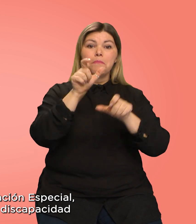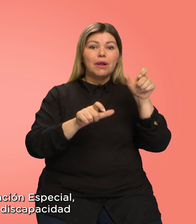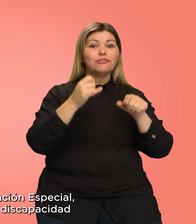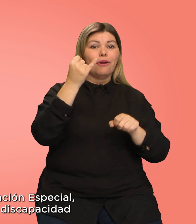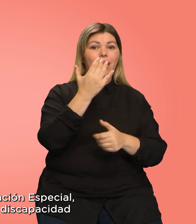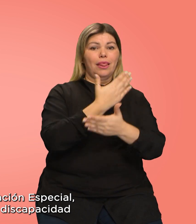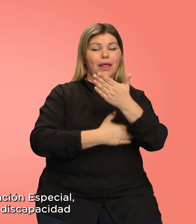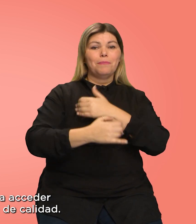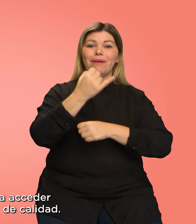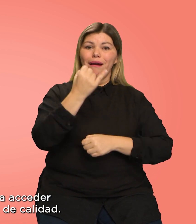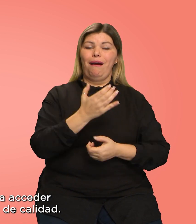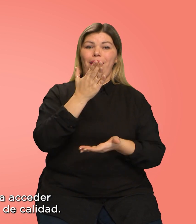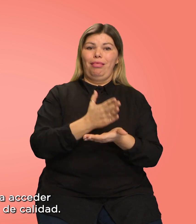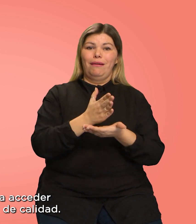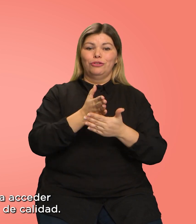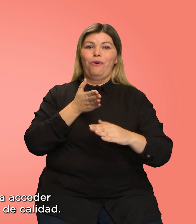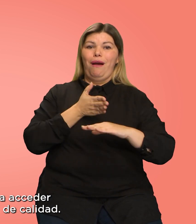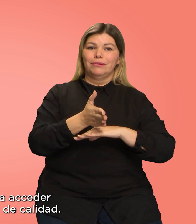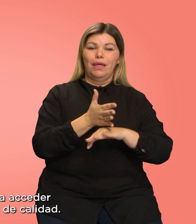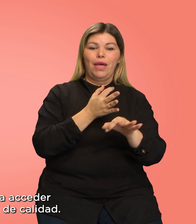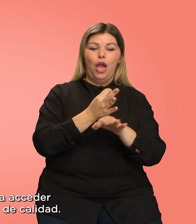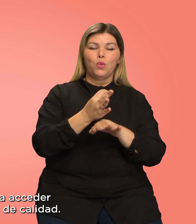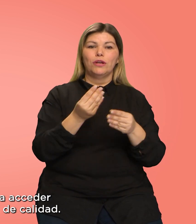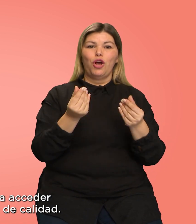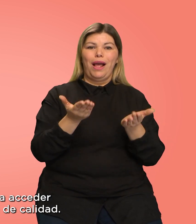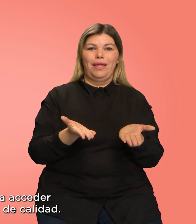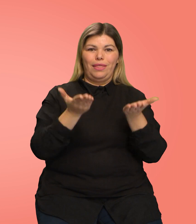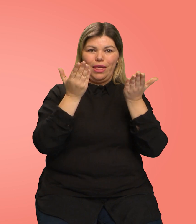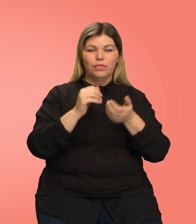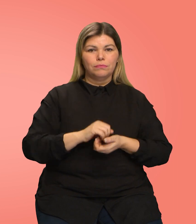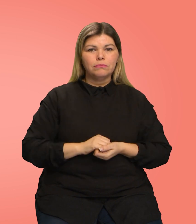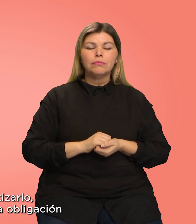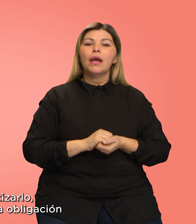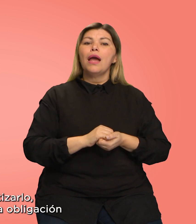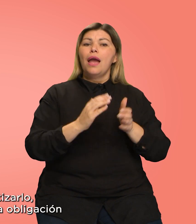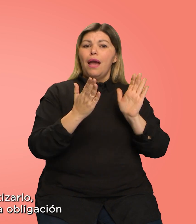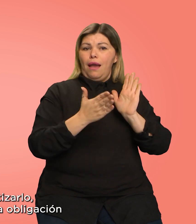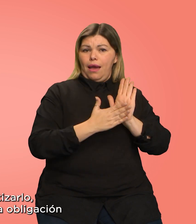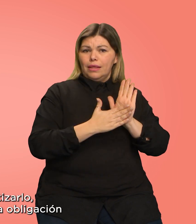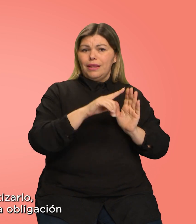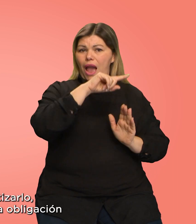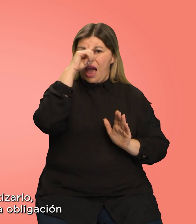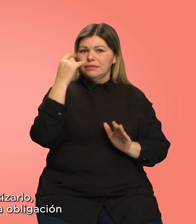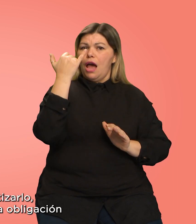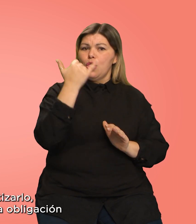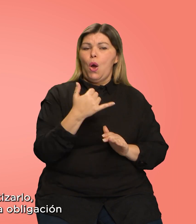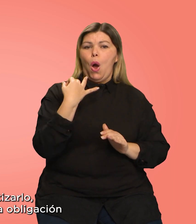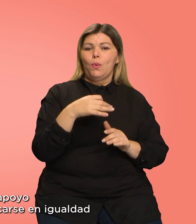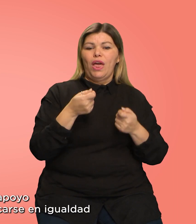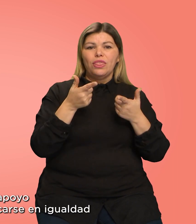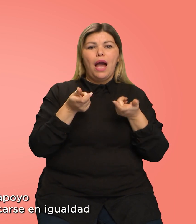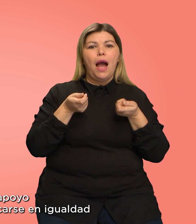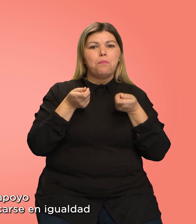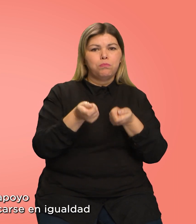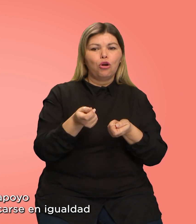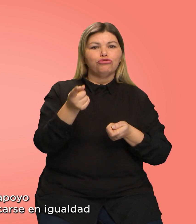cada persona con discapacidad tiene derecho a acceder a una educación de calidad. Para garantizarlo, el Estado tiene la obligación